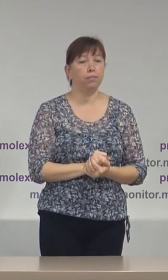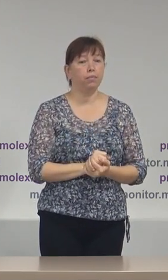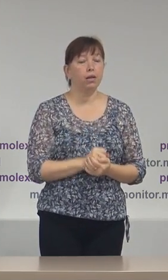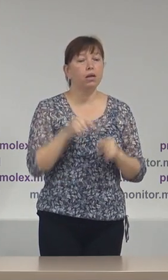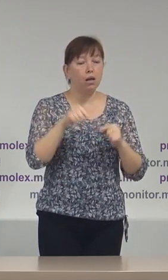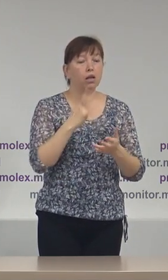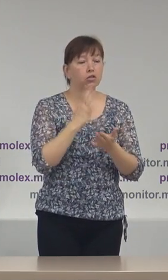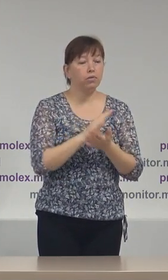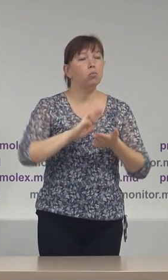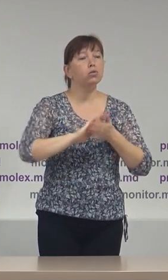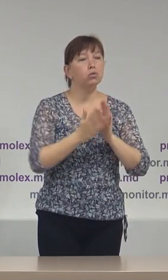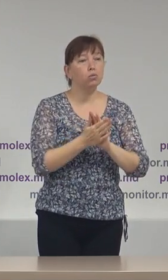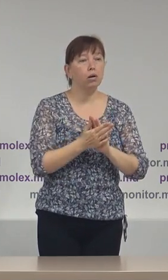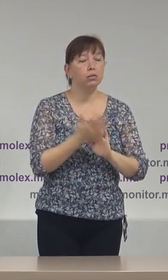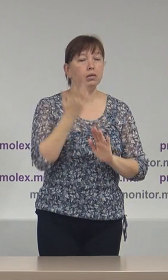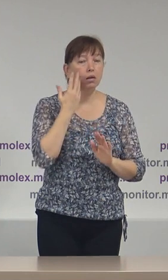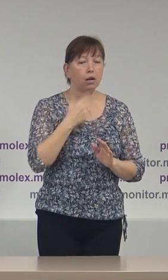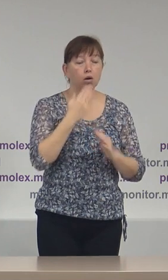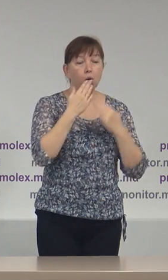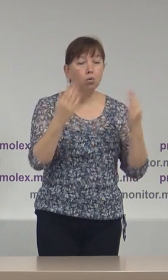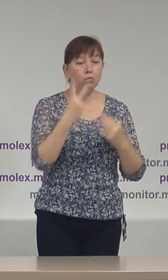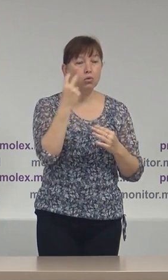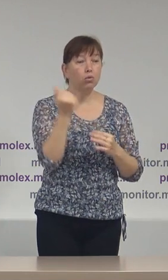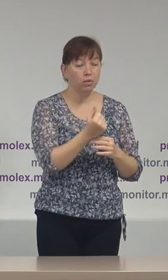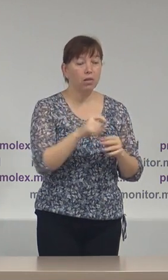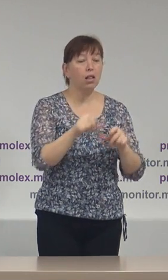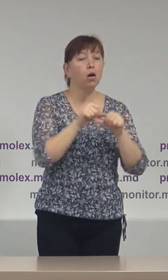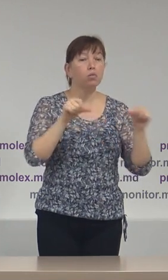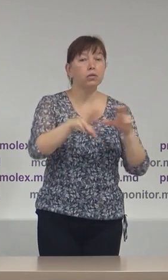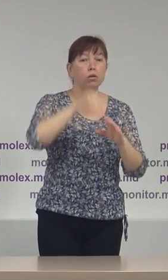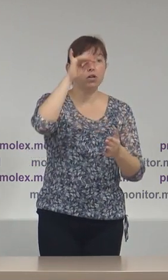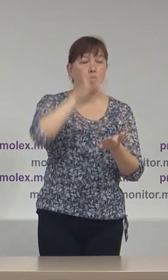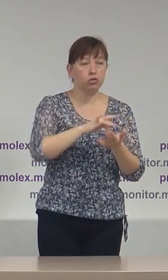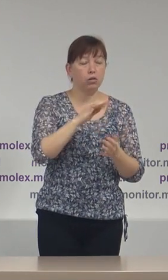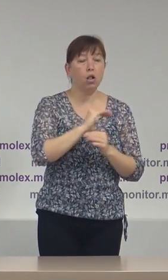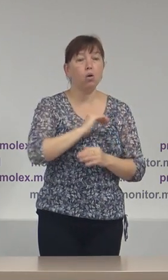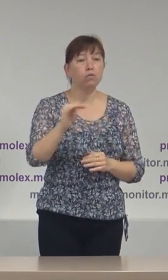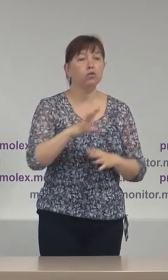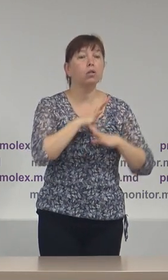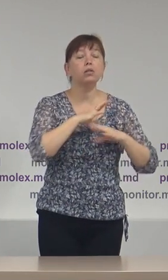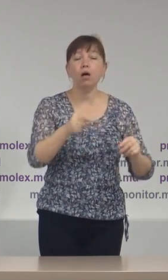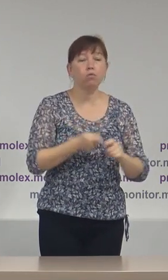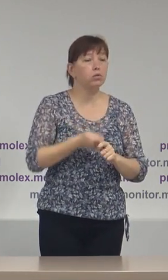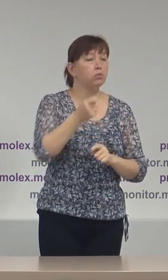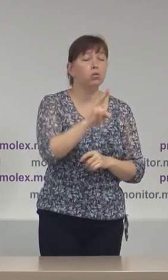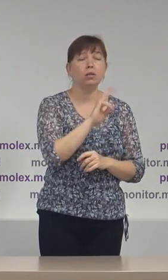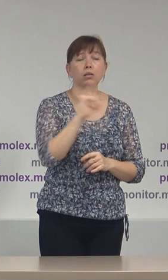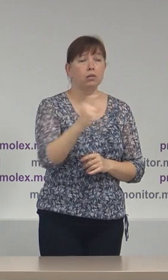avem o situație în care în ultimele două săptămâni la Comisie Electorală Centrală oficial nu a fost depus nicio